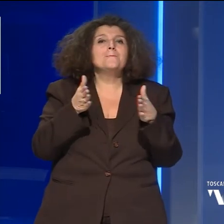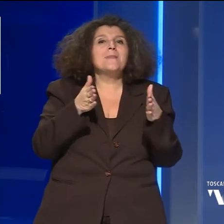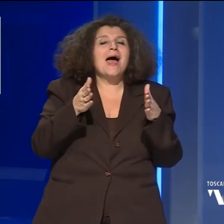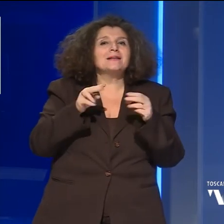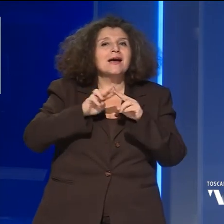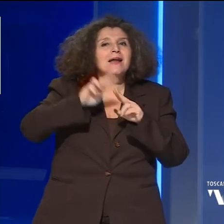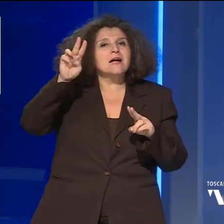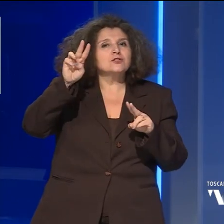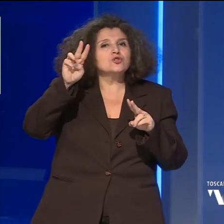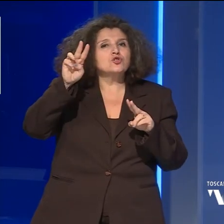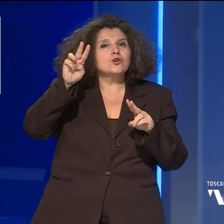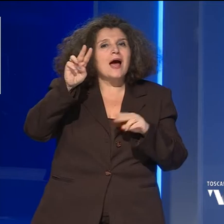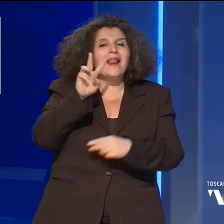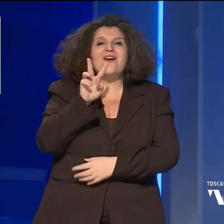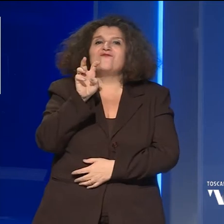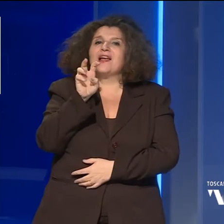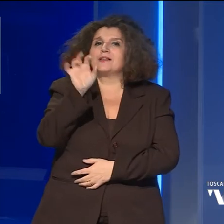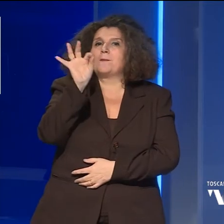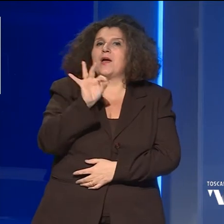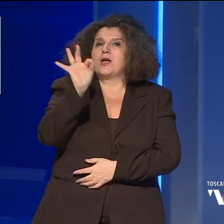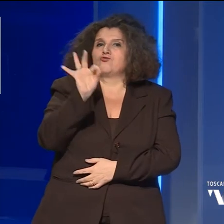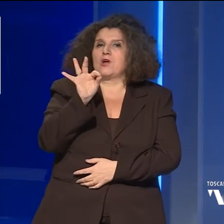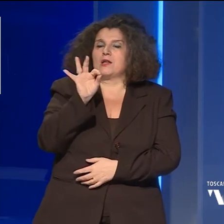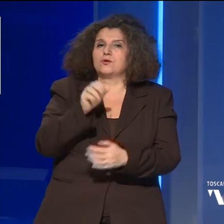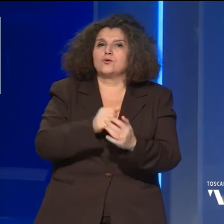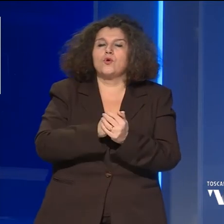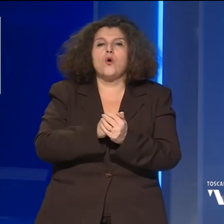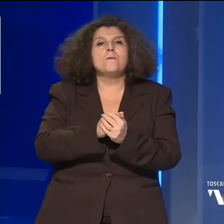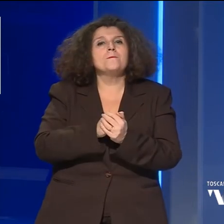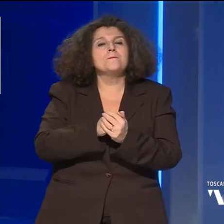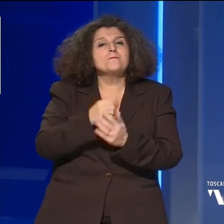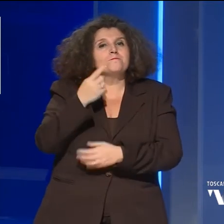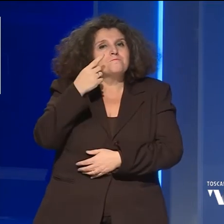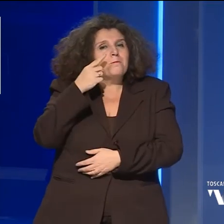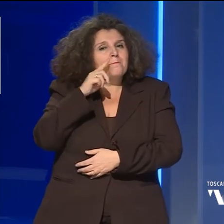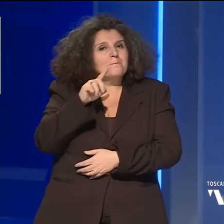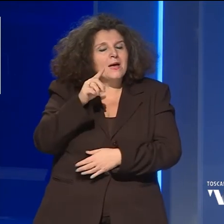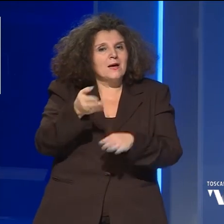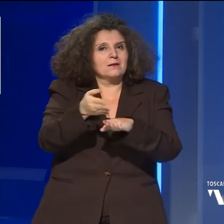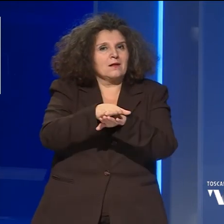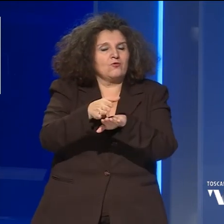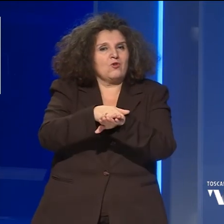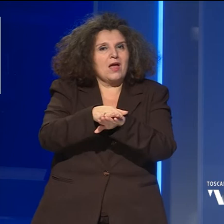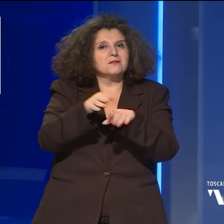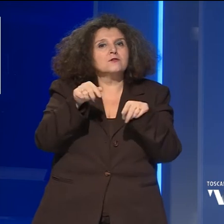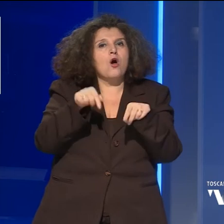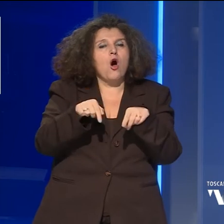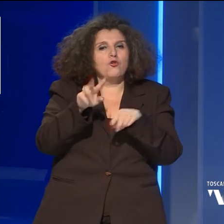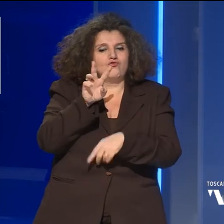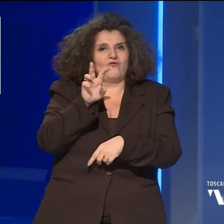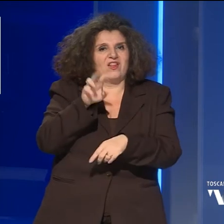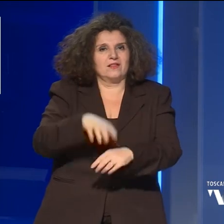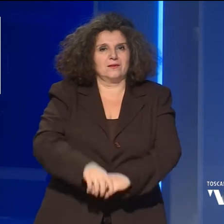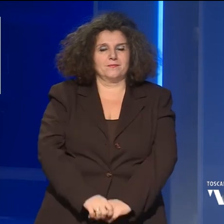nazionale del 20%. Sul fronte invece dei decessi oggi sono 20.